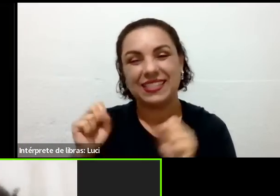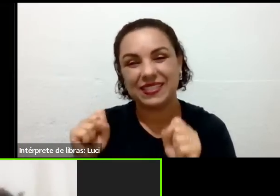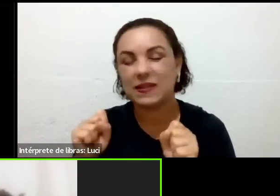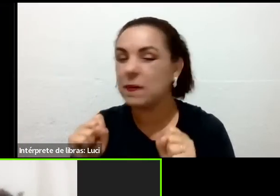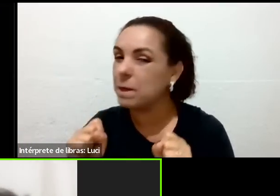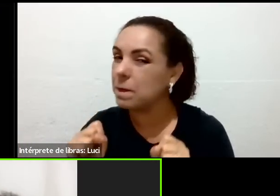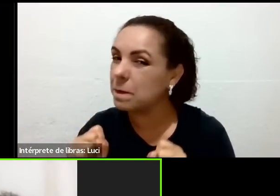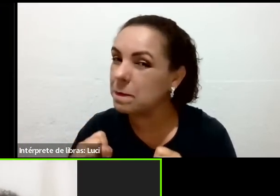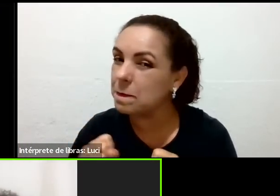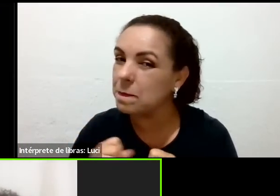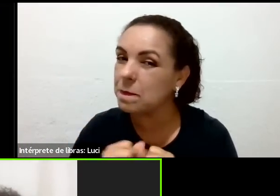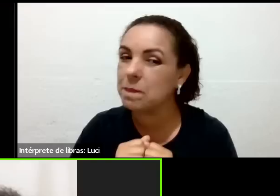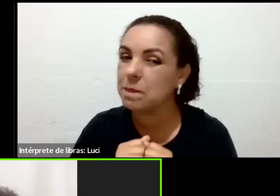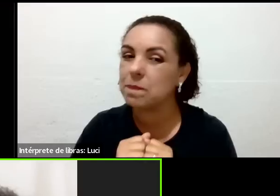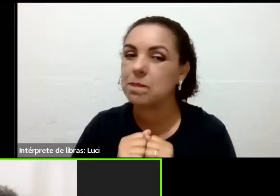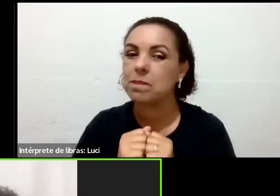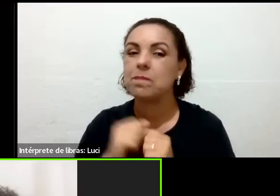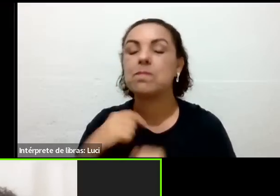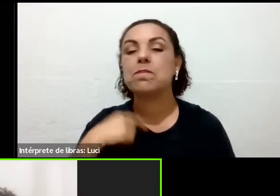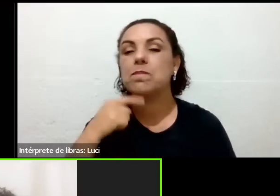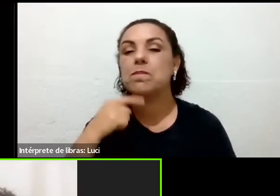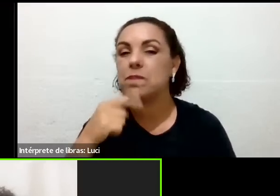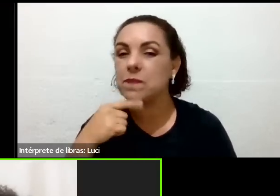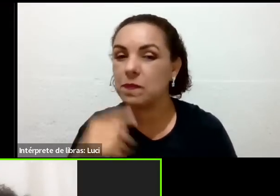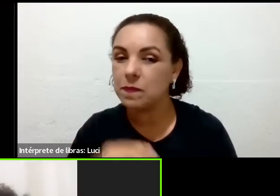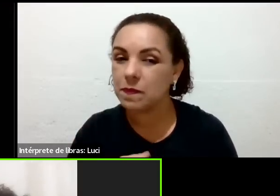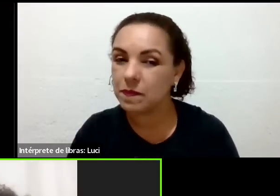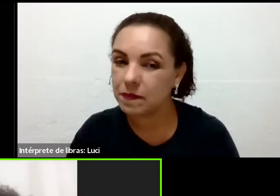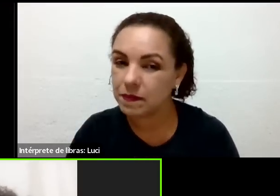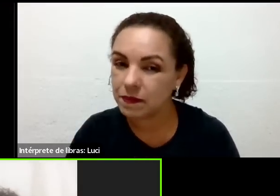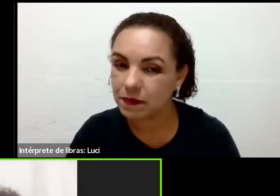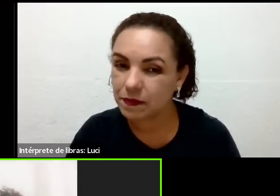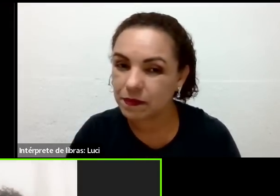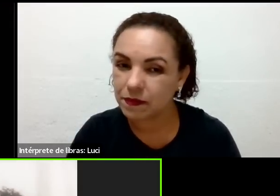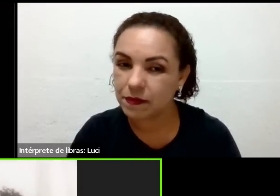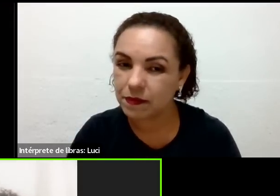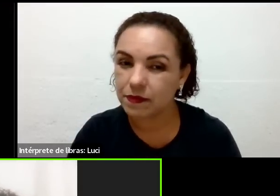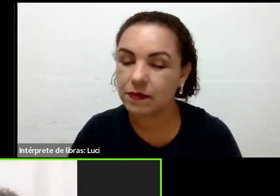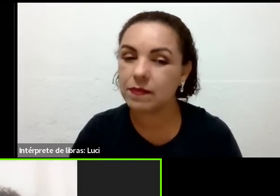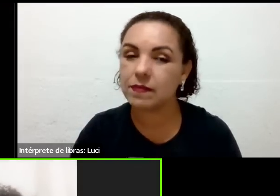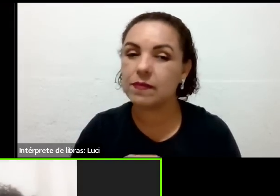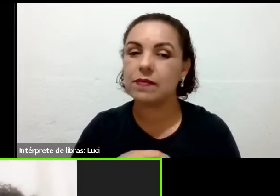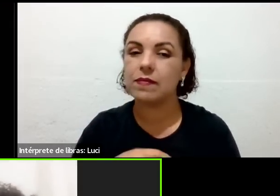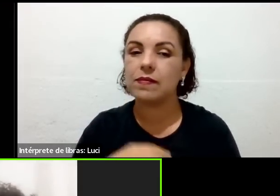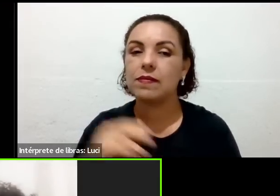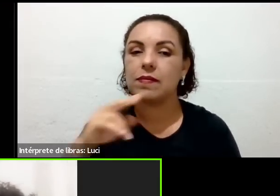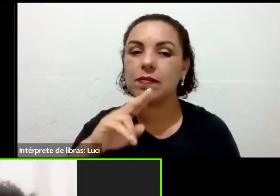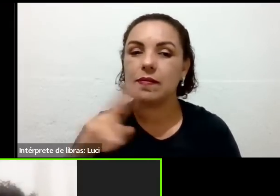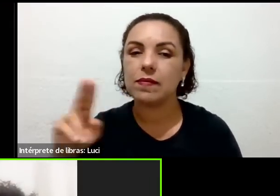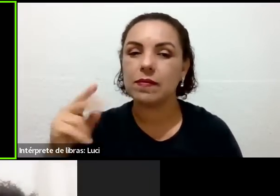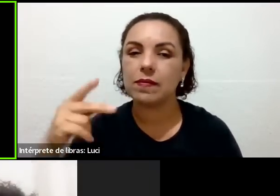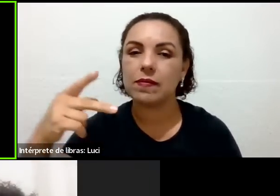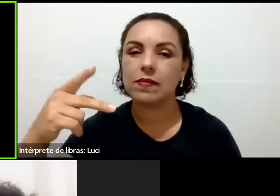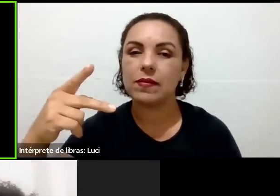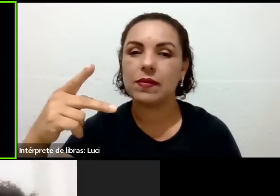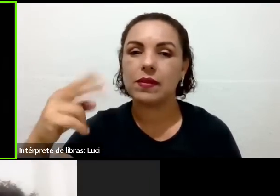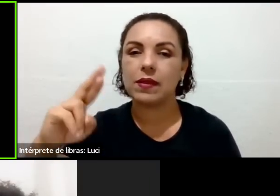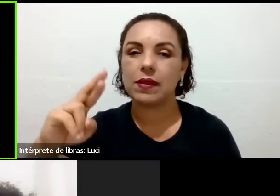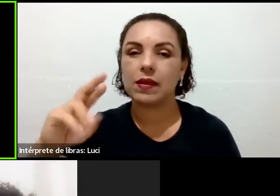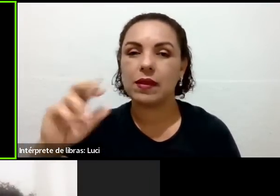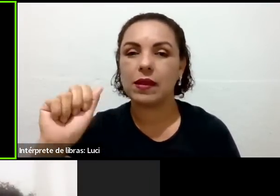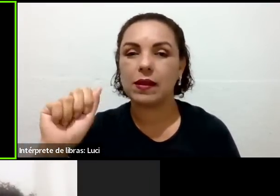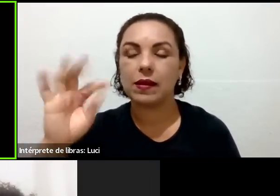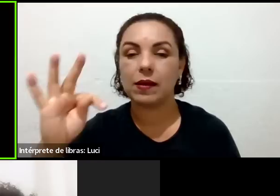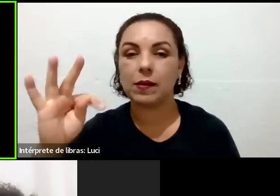Só uma dúvida. Essa prata coloidal que você está me falando. Isso aí é um diferencial da vela? É, você pode